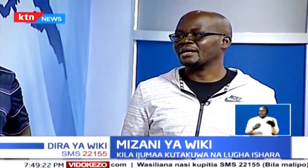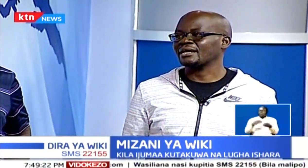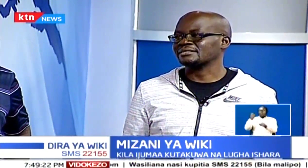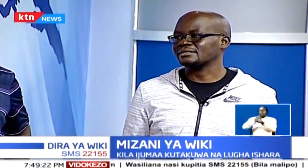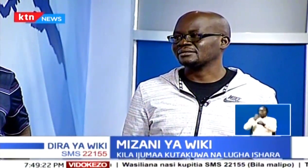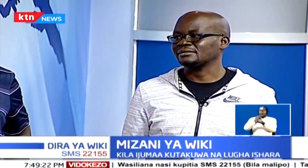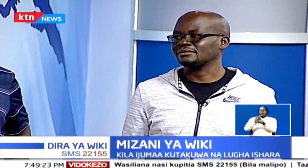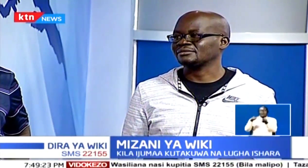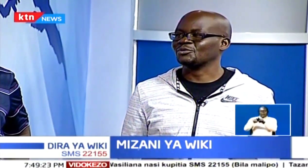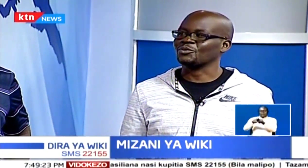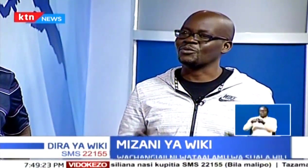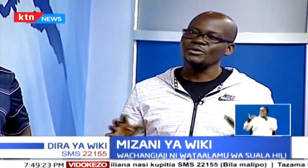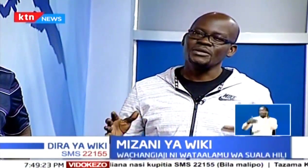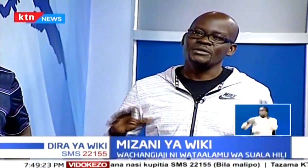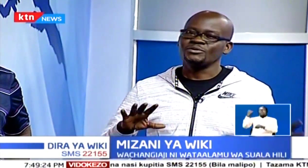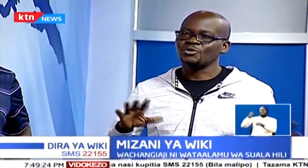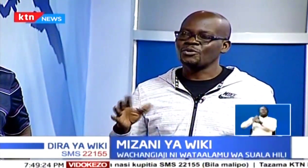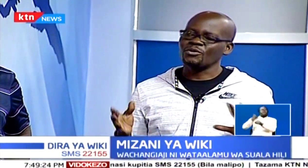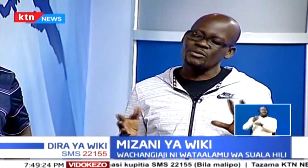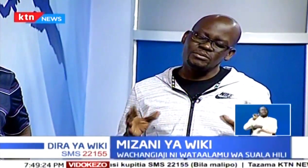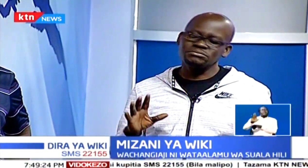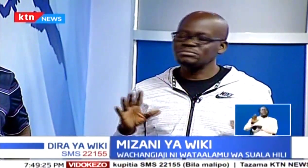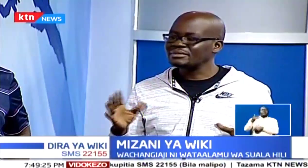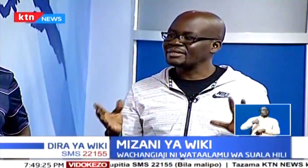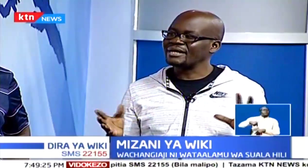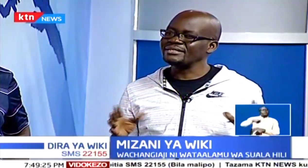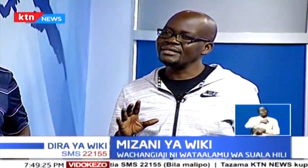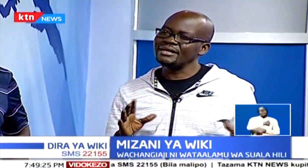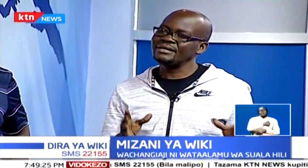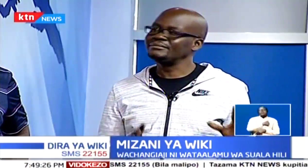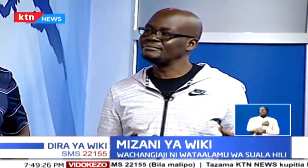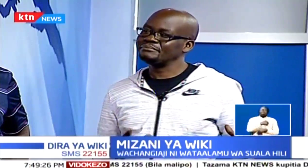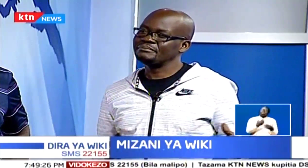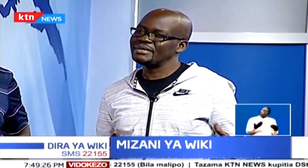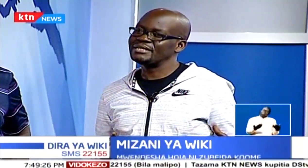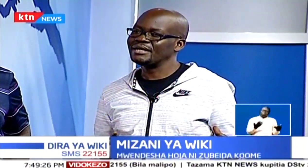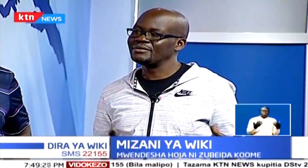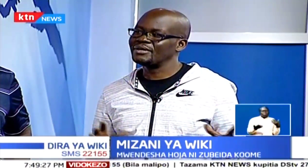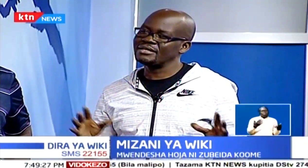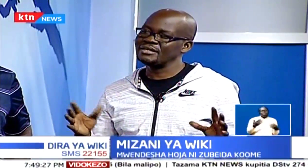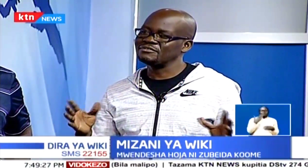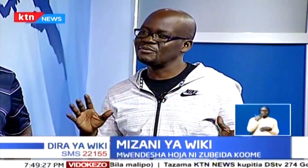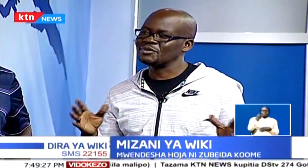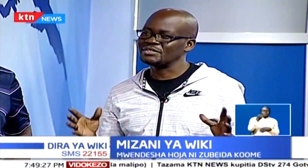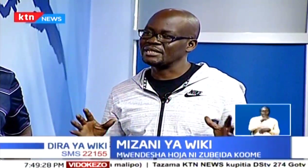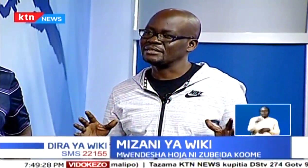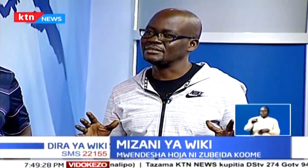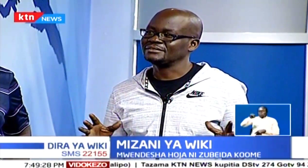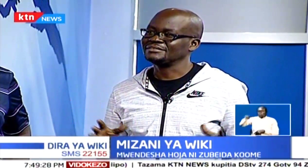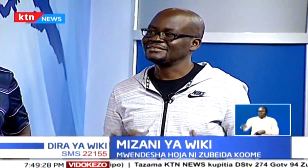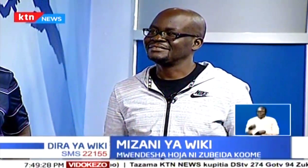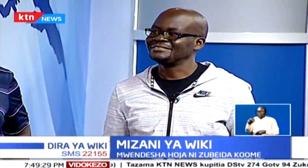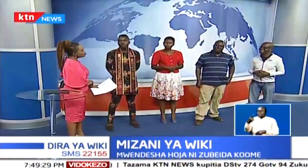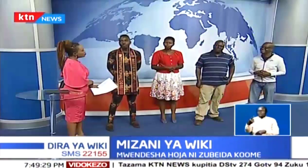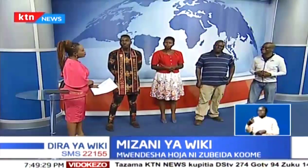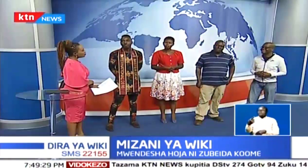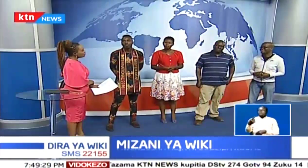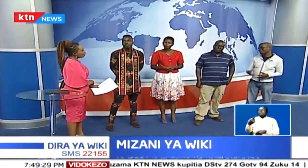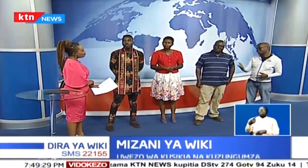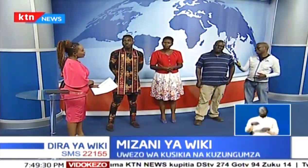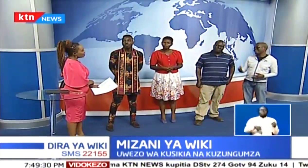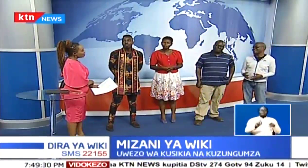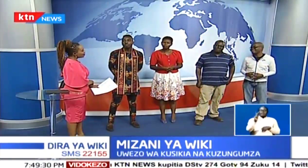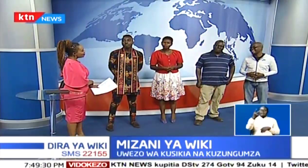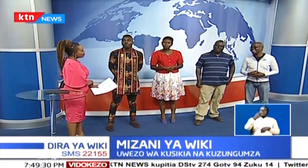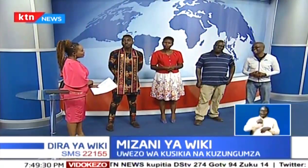wanifanya kama kazi. So, tuko, kati ya, miatano, hadi elfu moja. Taifali lilo na watu,